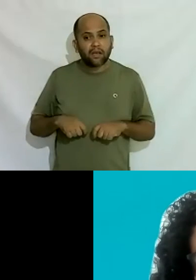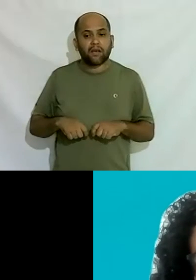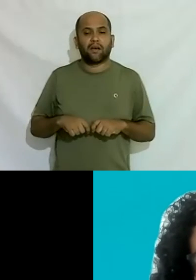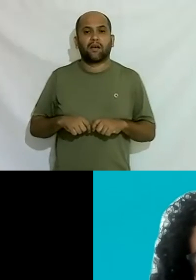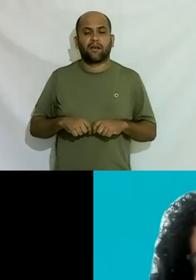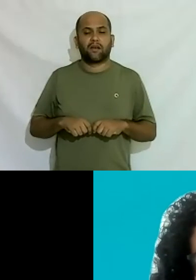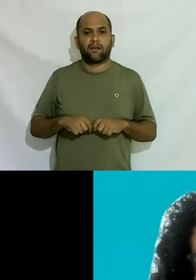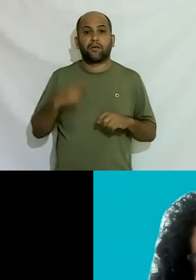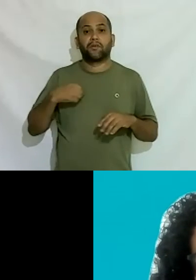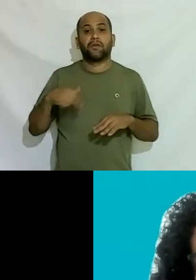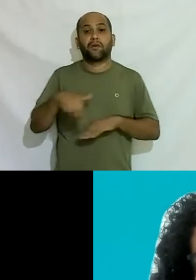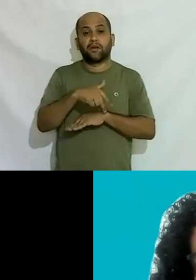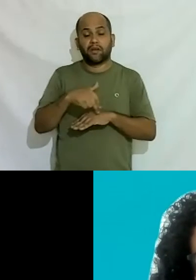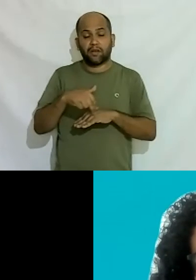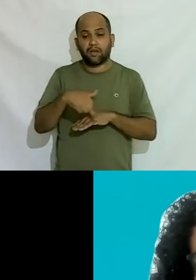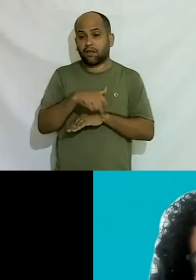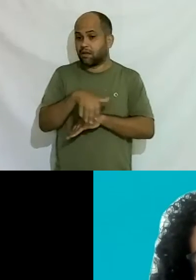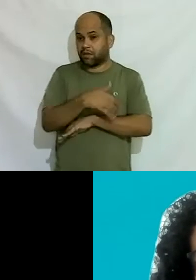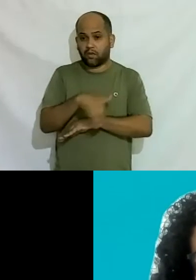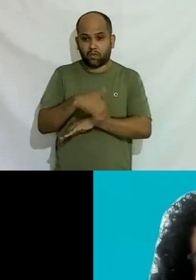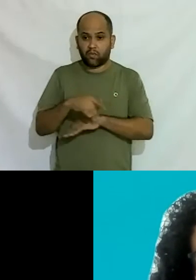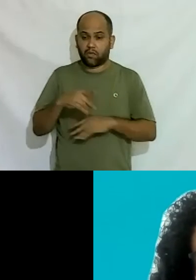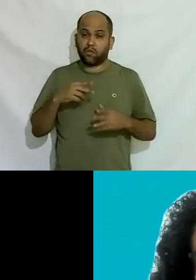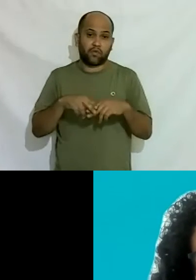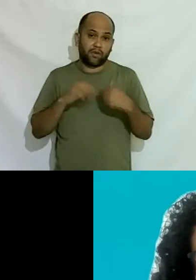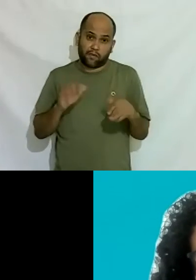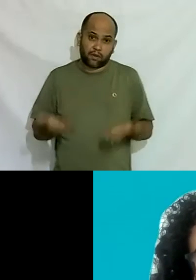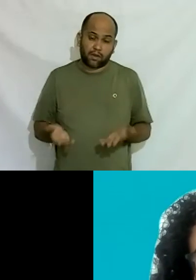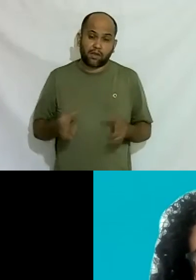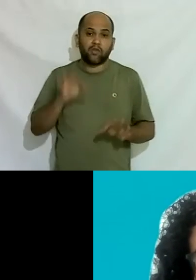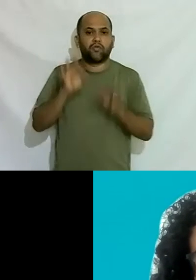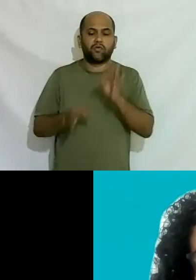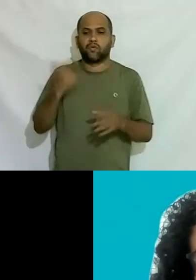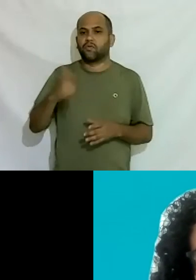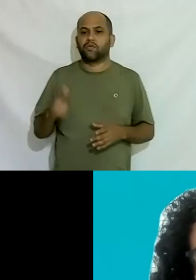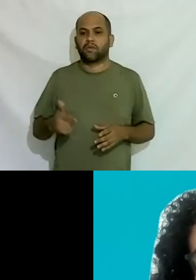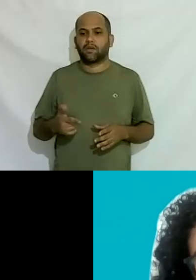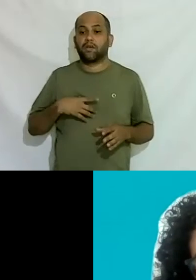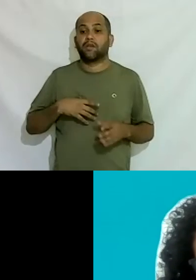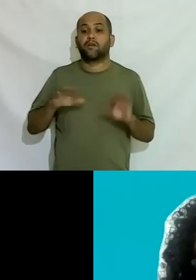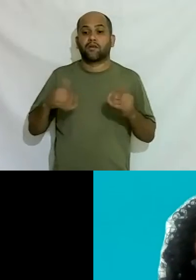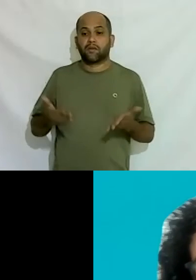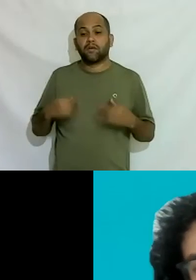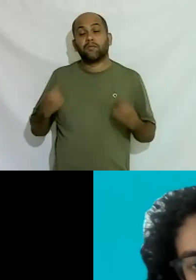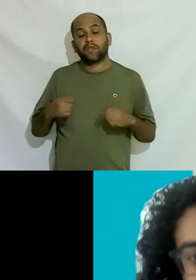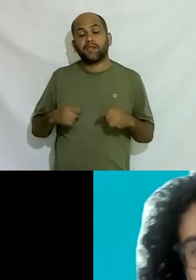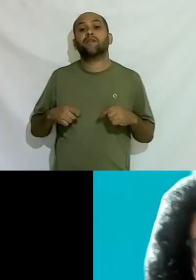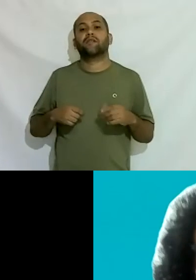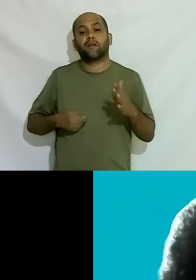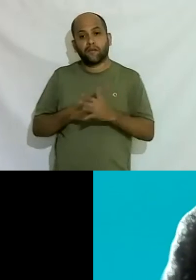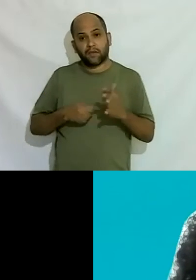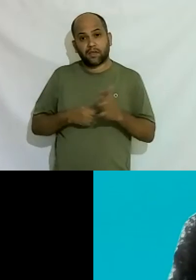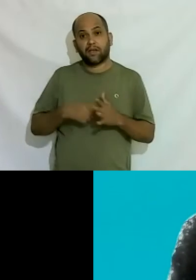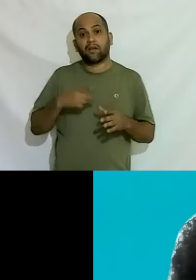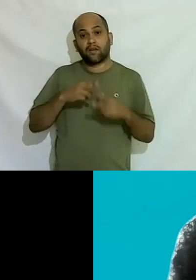rua e não é justo e a grande questão que a gente precisa tocar as pessoas é a questão da injustiça e não